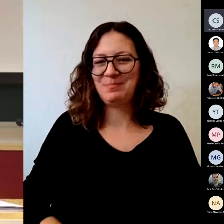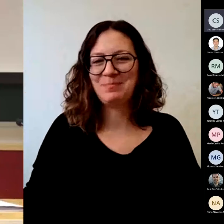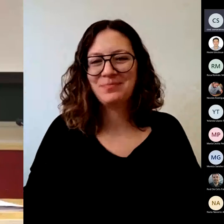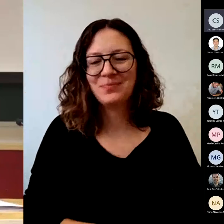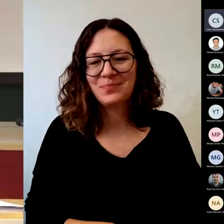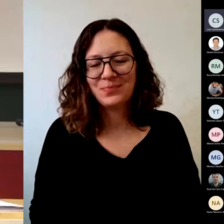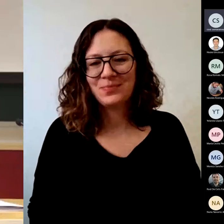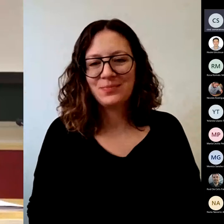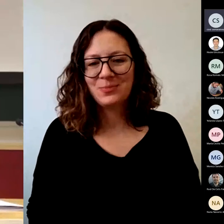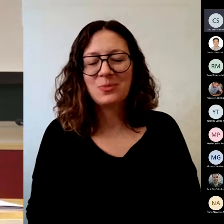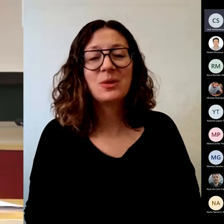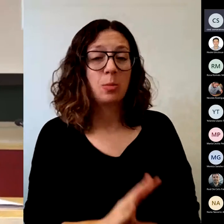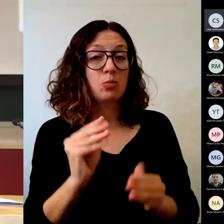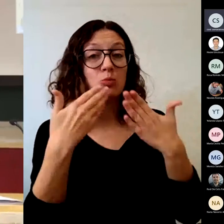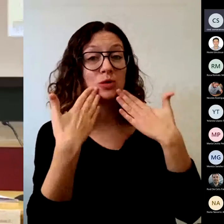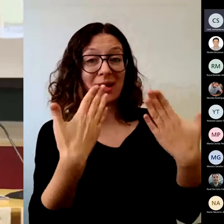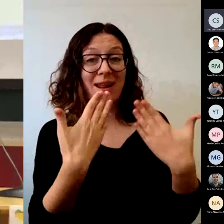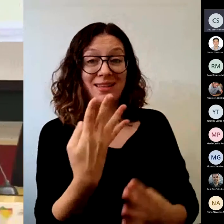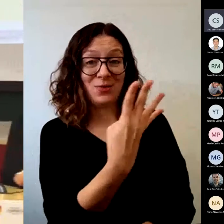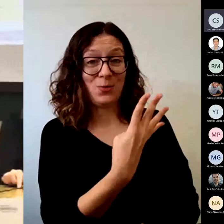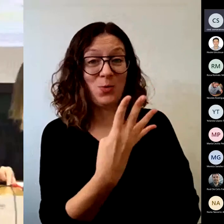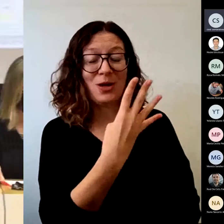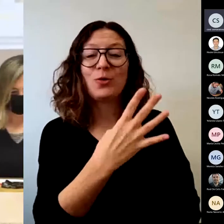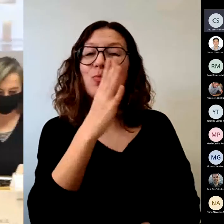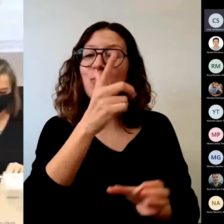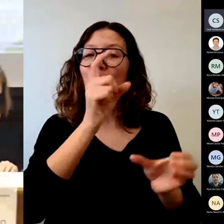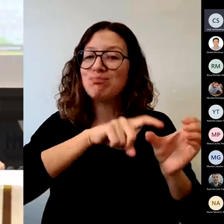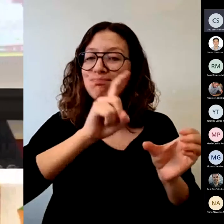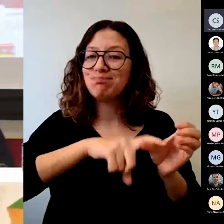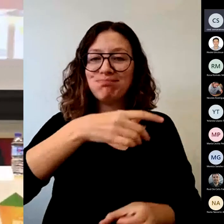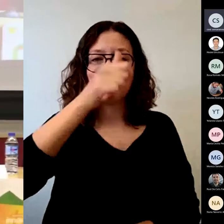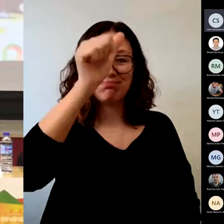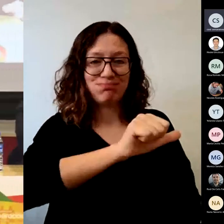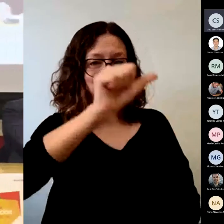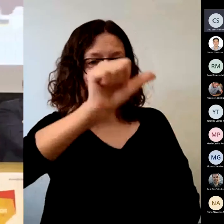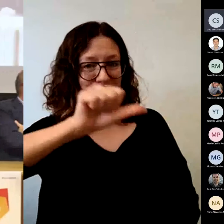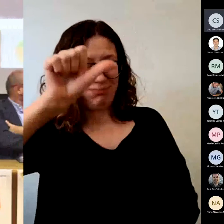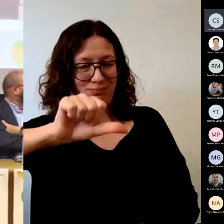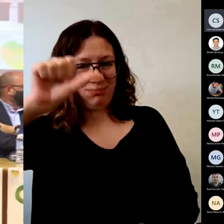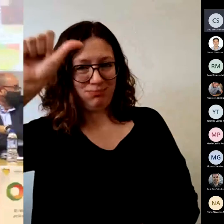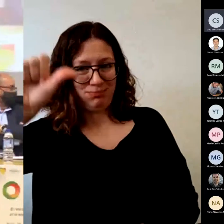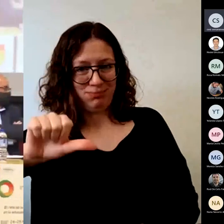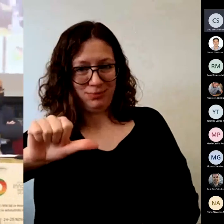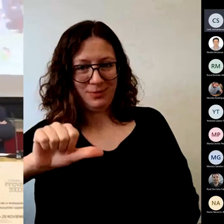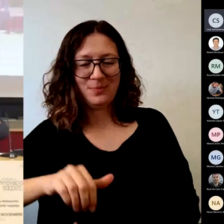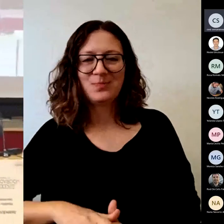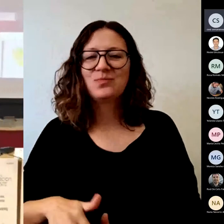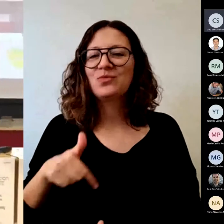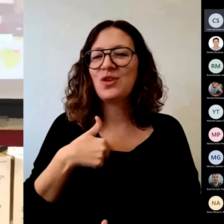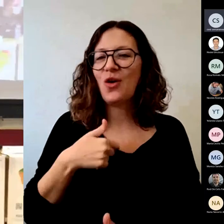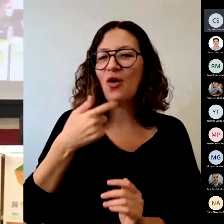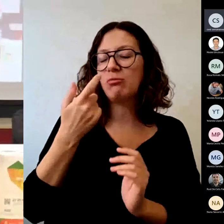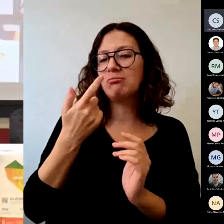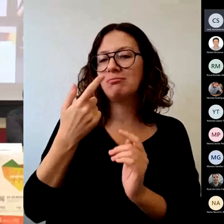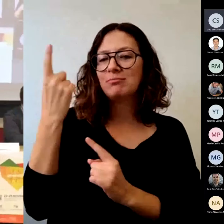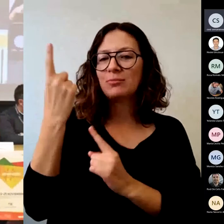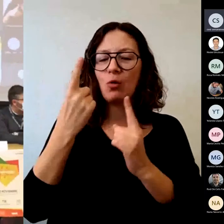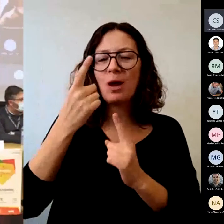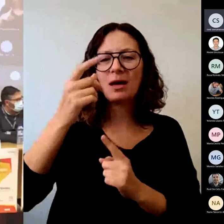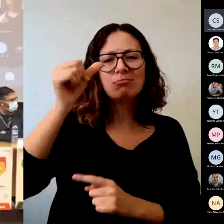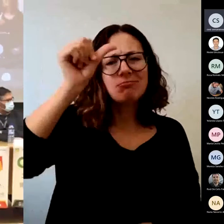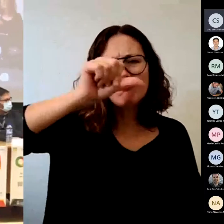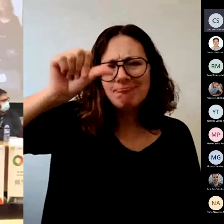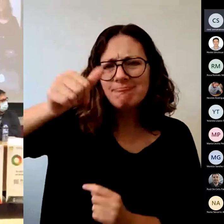Bueno, muchas gracias a los cuatro por vuestra participación. Hemos sido, bueno, sigue recreciendo todas las cosas